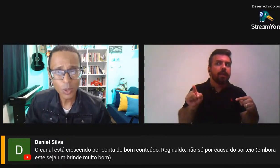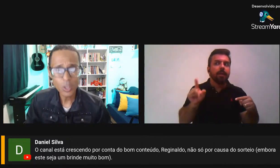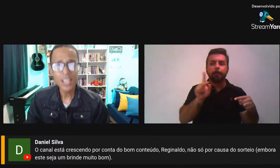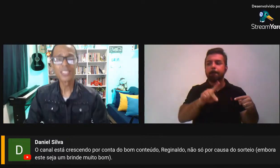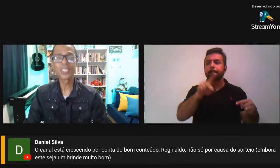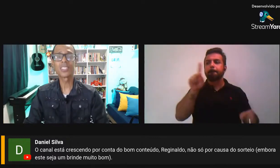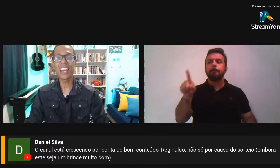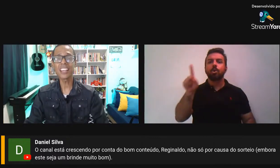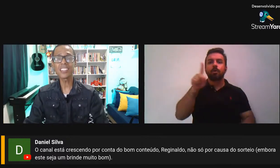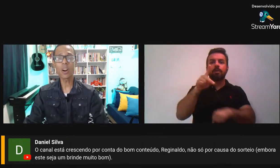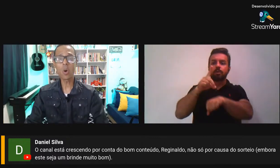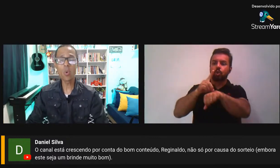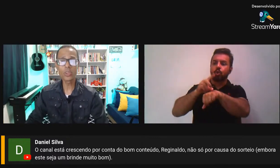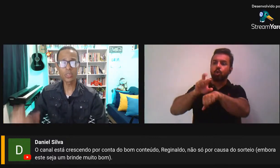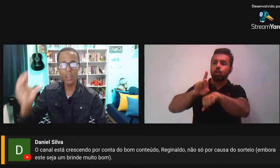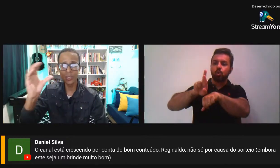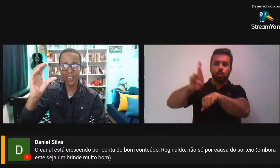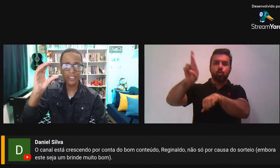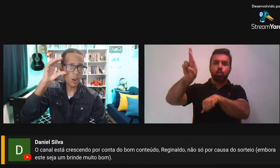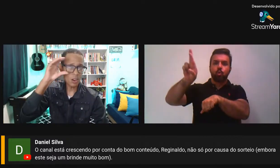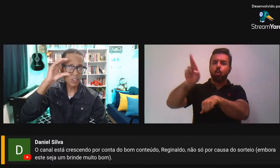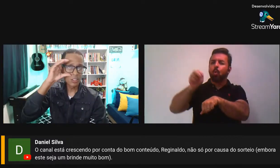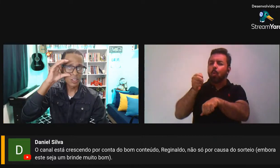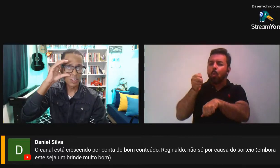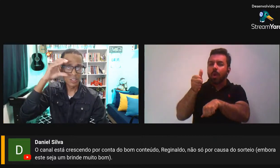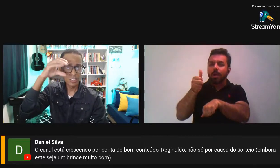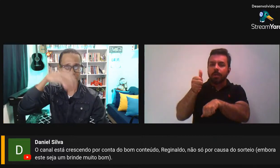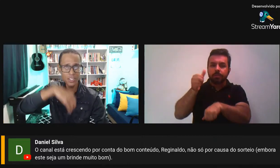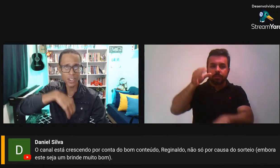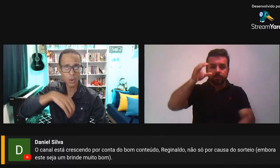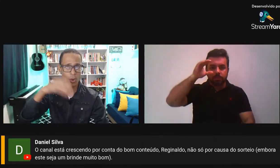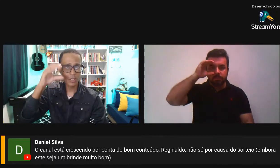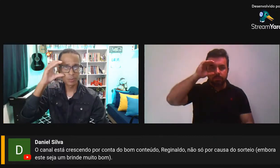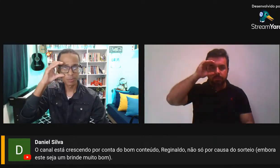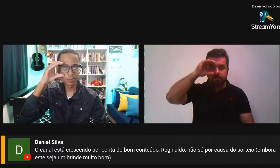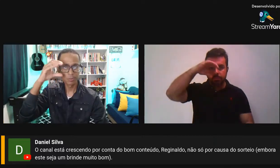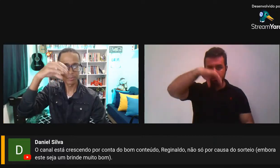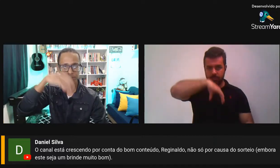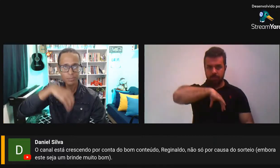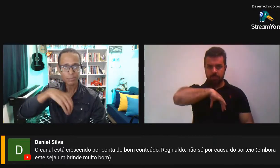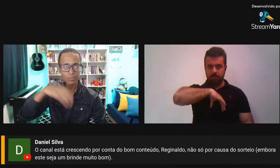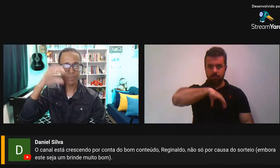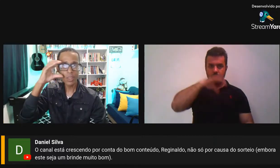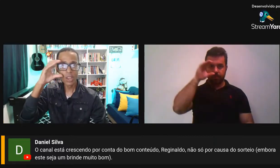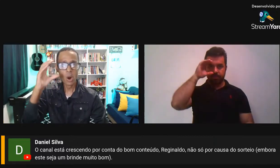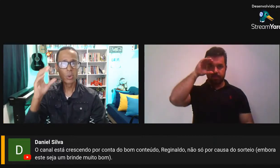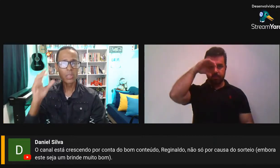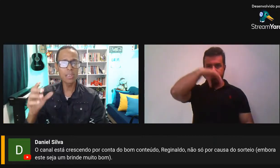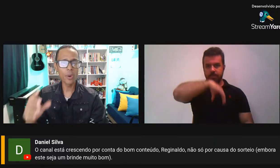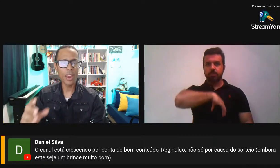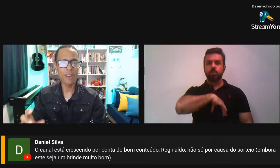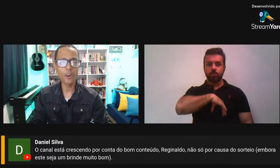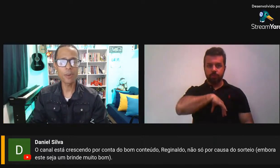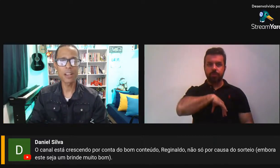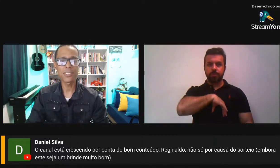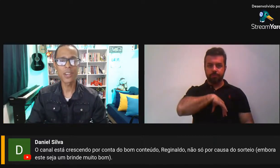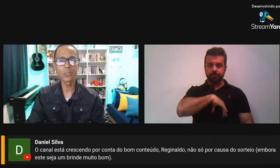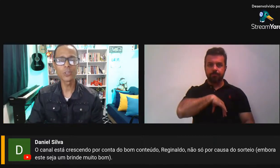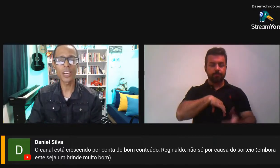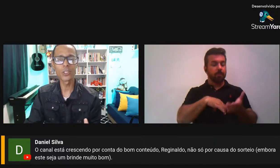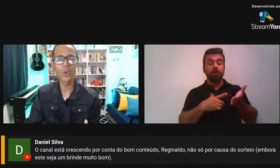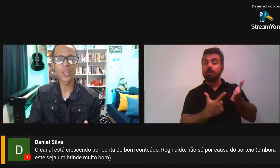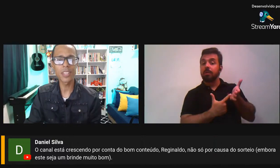doutorando César Cunha. O sinal dele é assim, ó. César Cunha. O livro é A